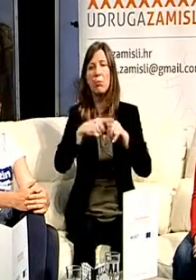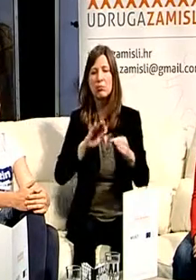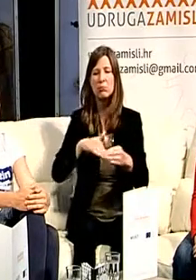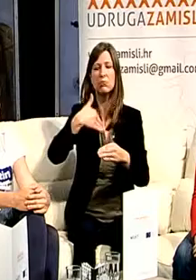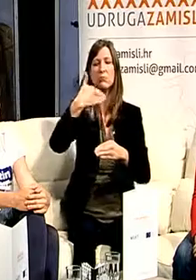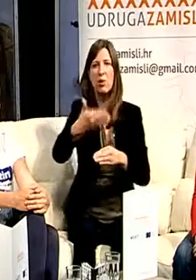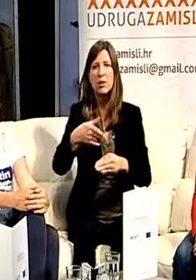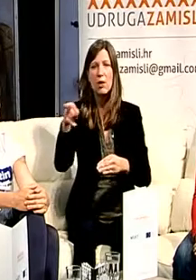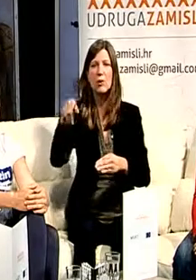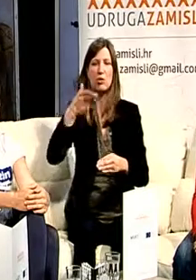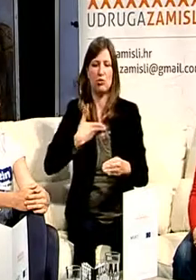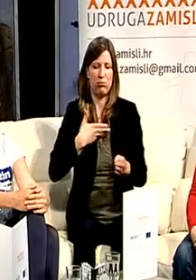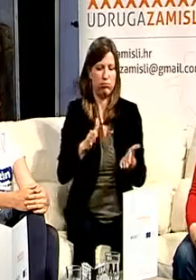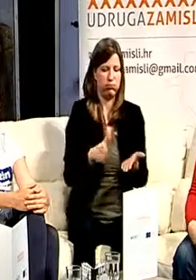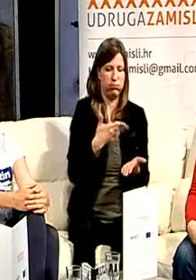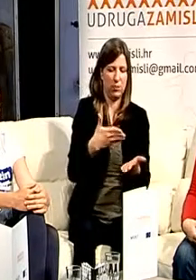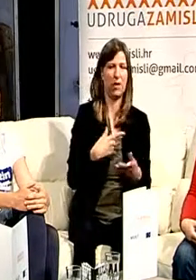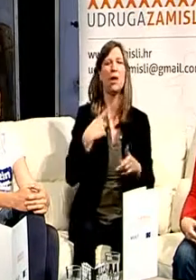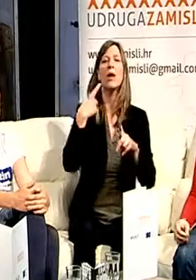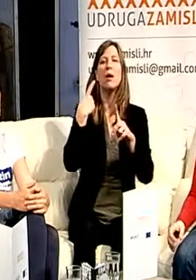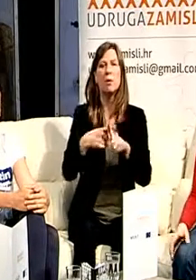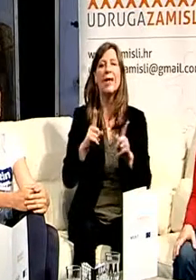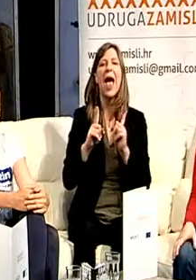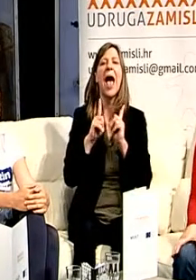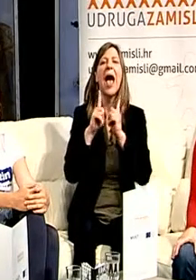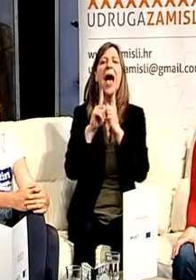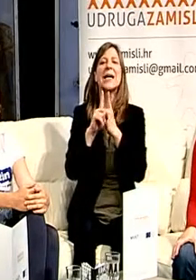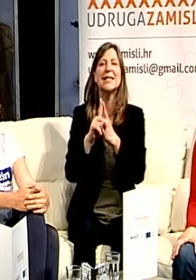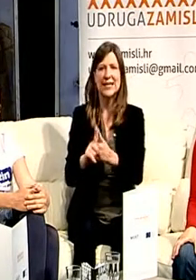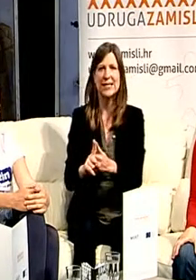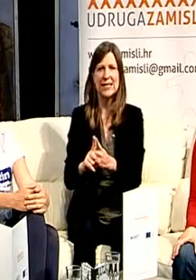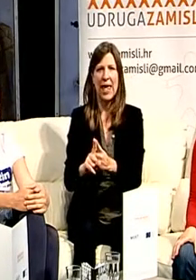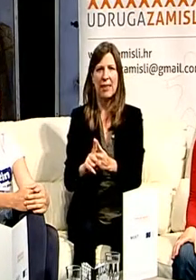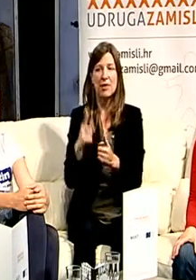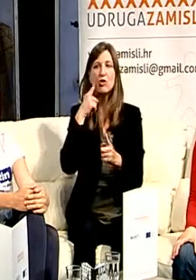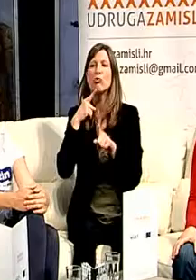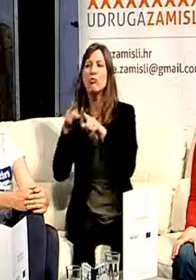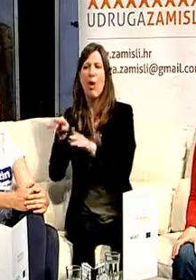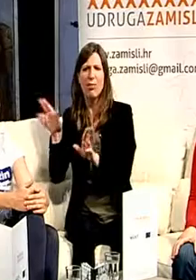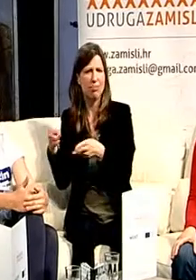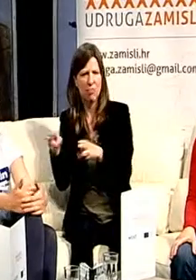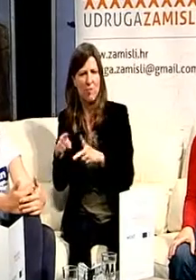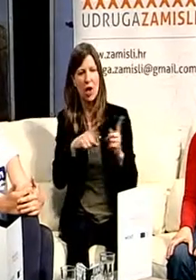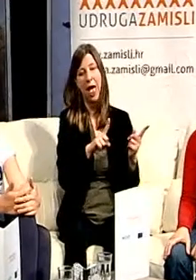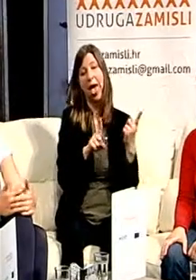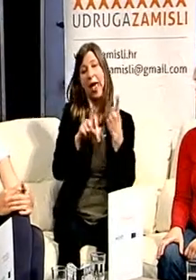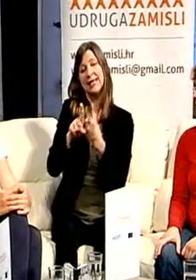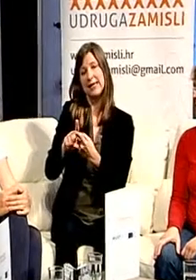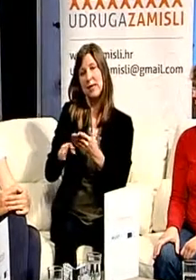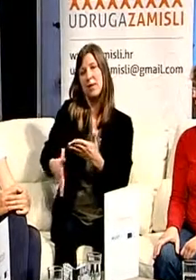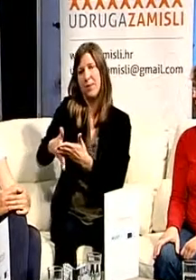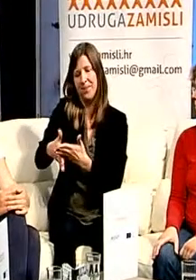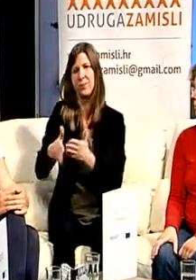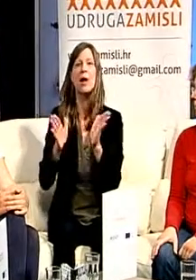Asistent za sve one koji nešto ne mogu, da im asistent na njihov nalog to napravi i tu moram pohvaliti recimo